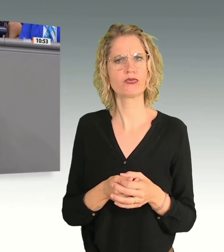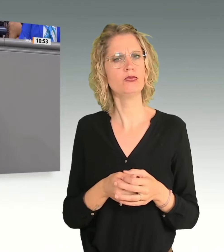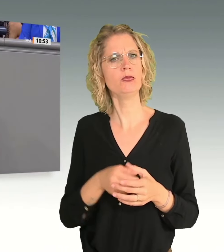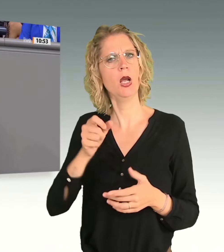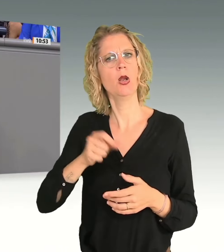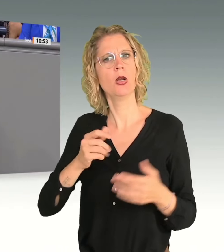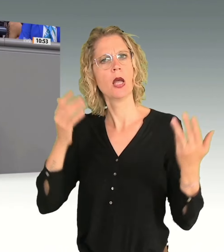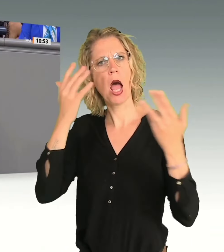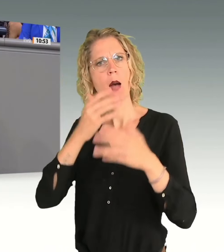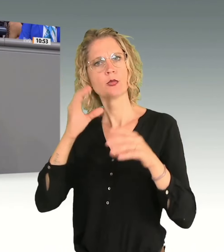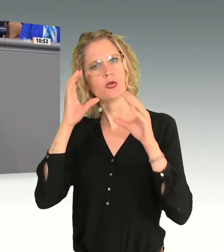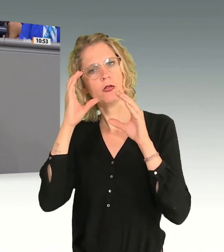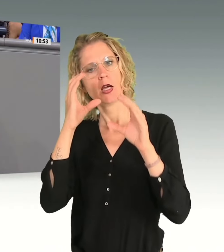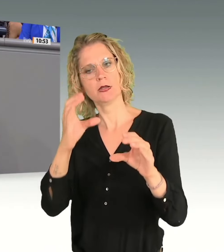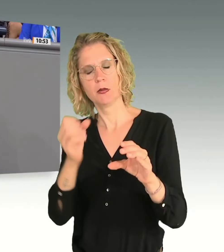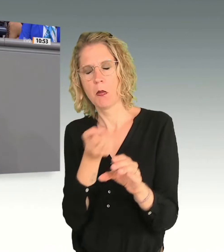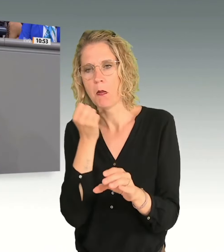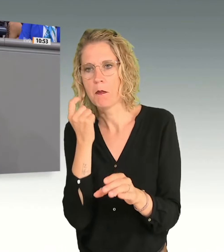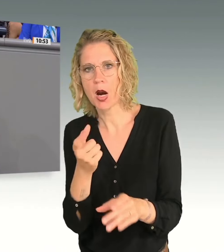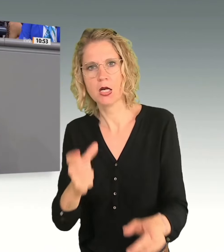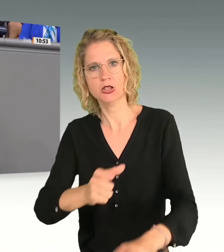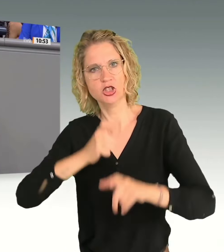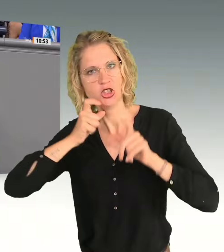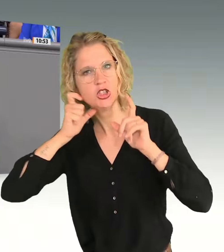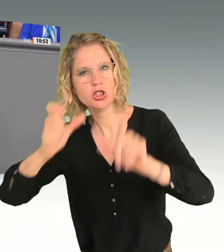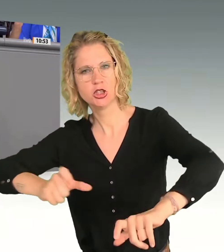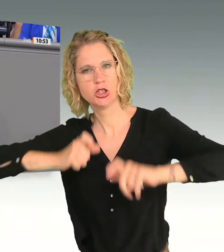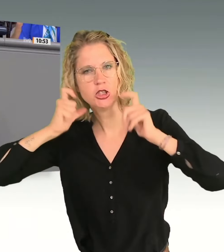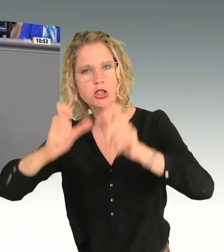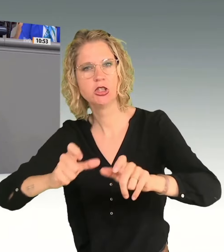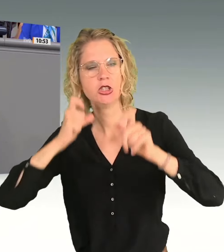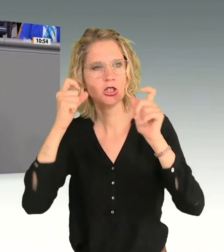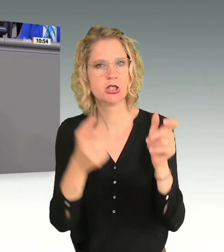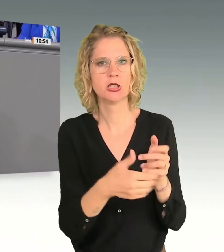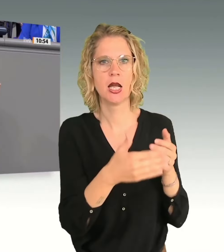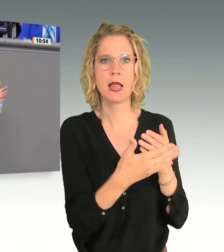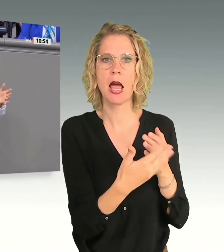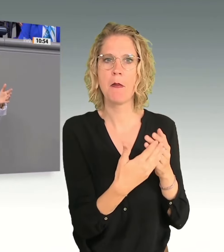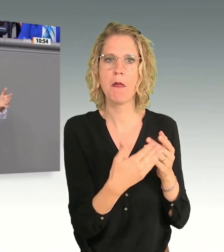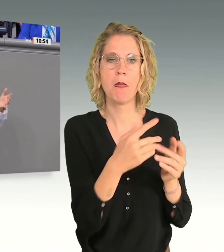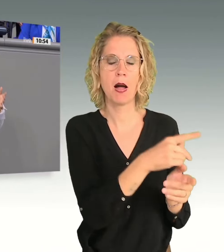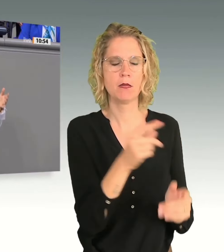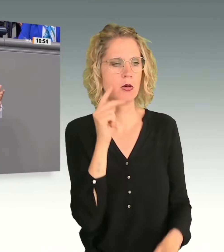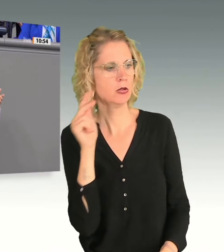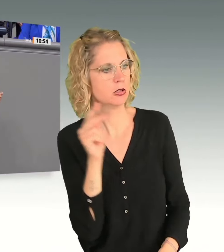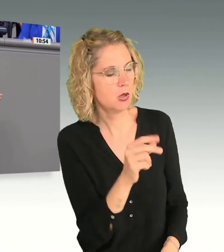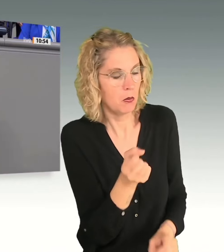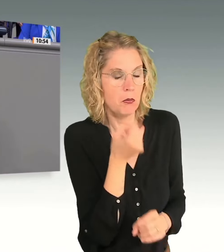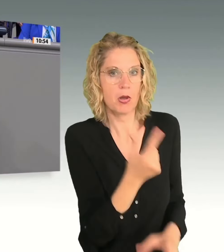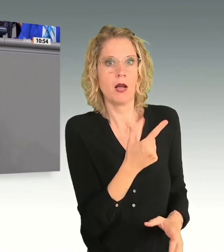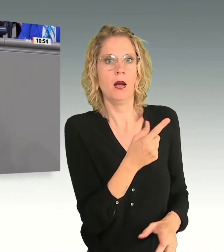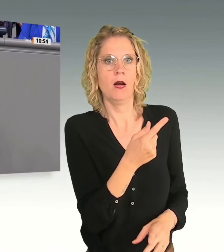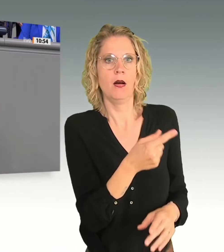auf einmal hören sie die Schreie der Nachbarin, und dann liegt die Blutüberströmung im Flur. Das sind Realitäten, die sind